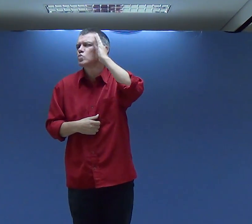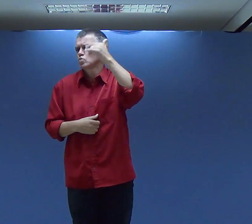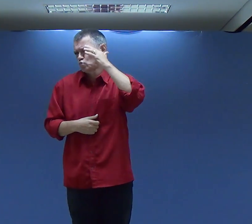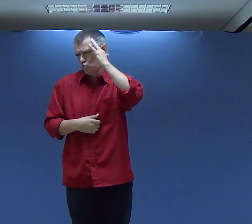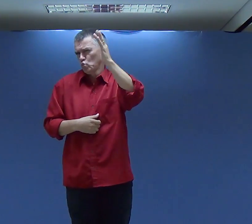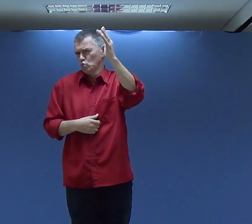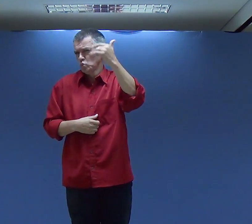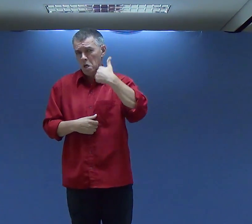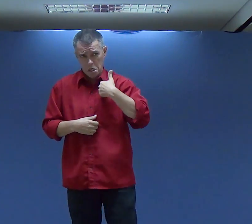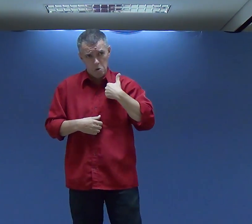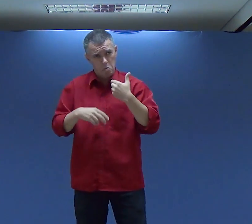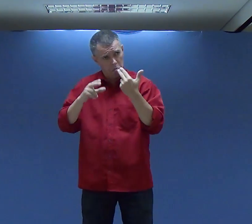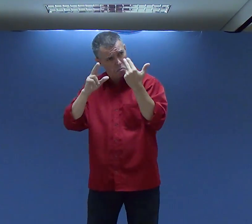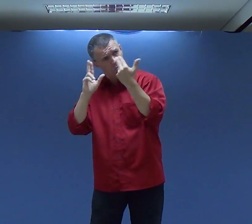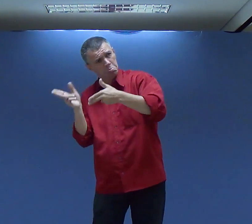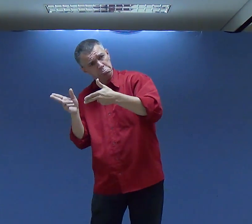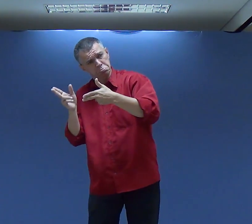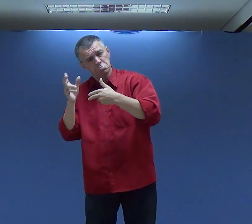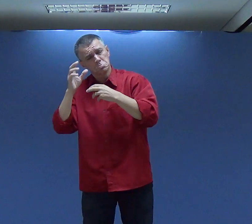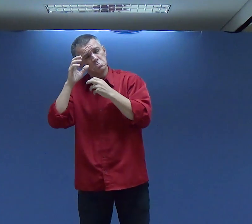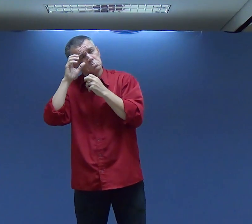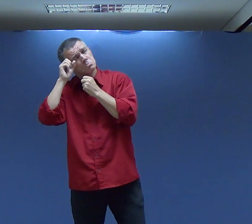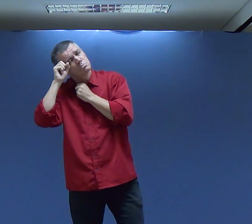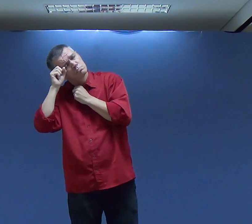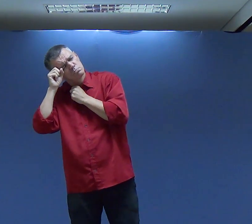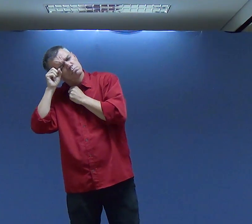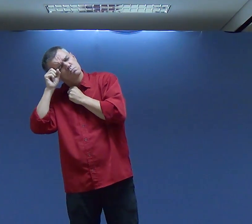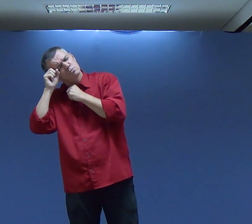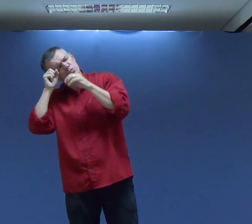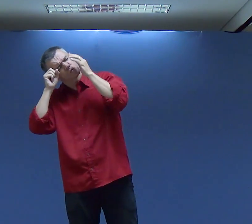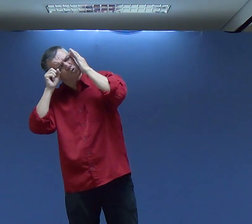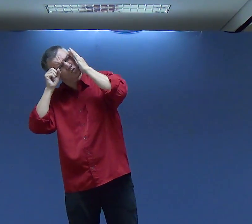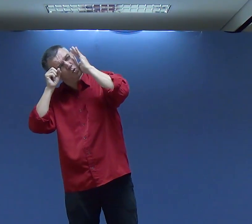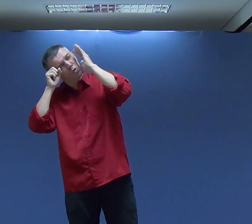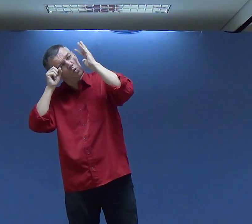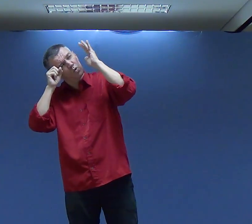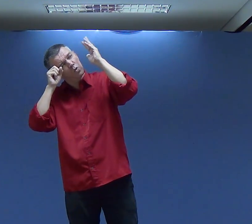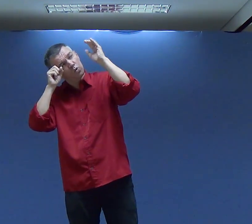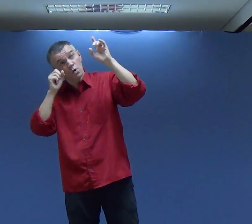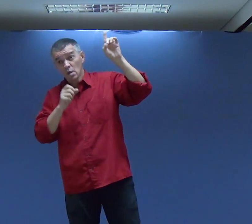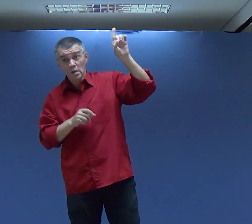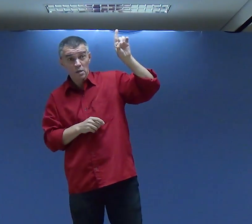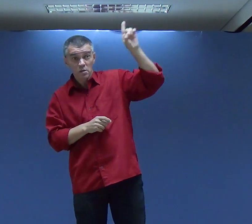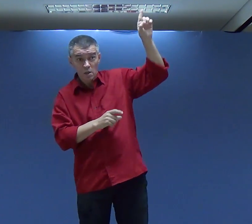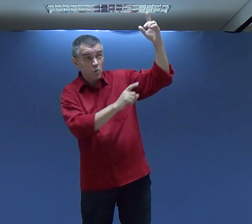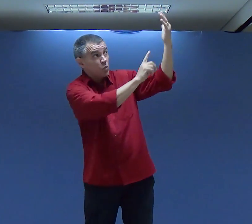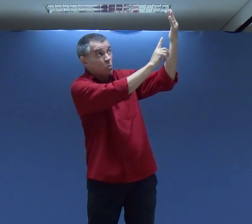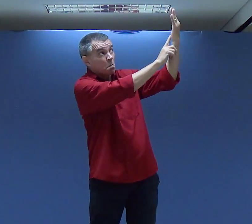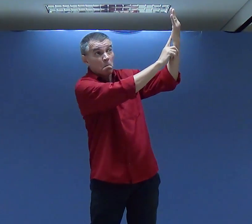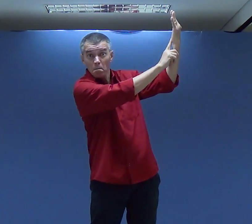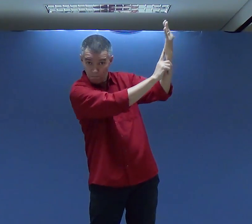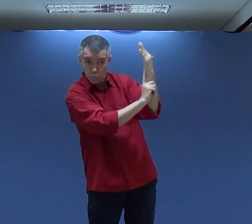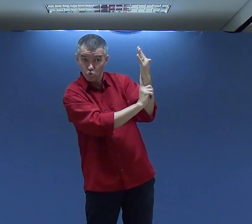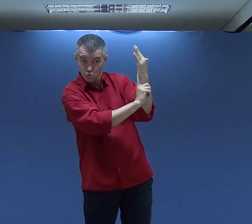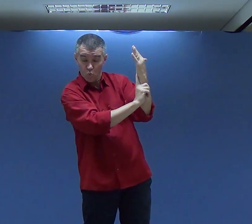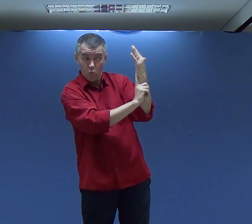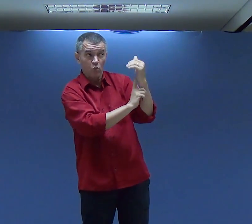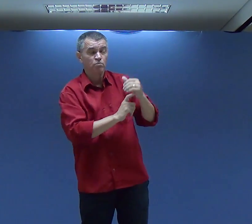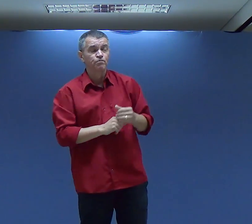Antes eu tinha um sonho Ah, estava ali, dormido E tive um sonho Este sonho,